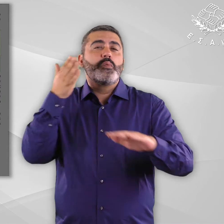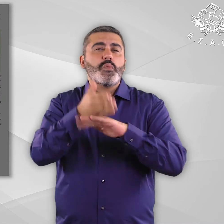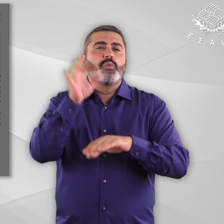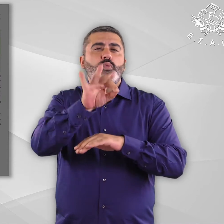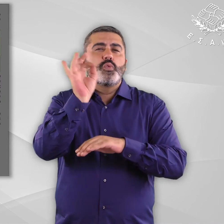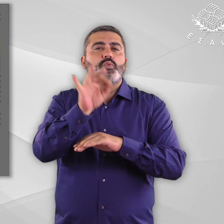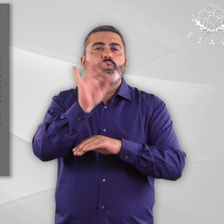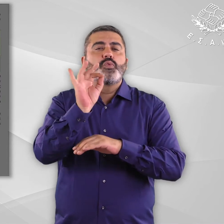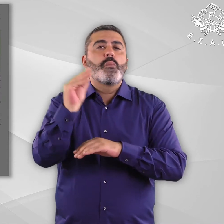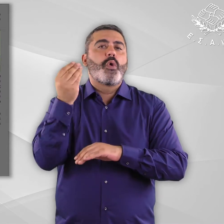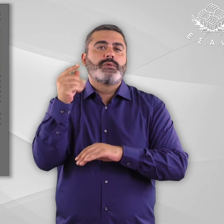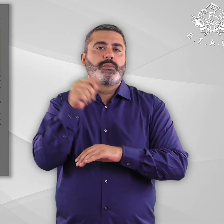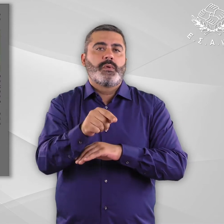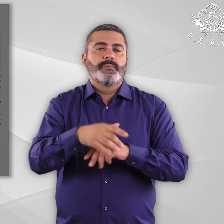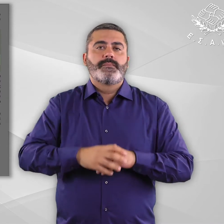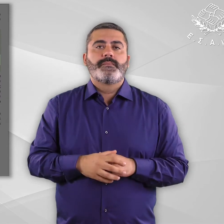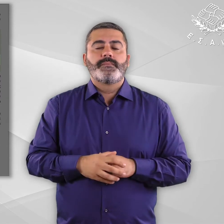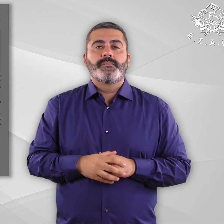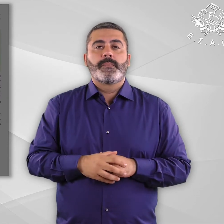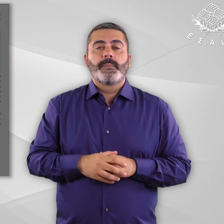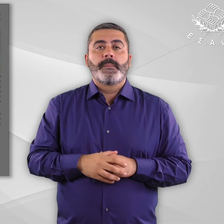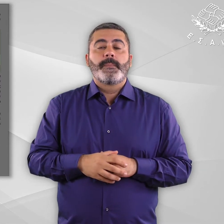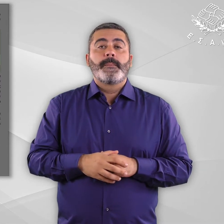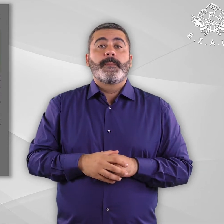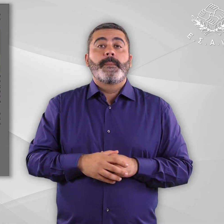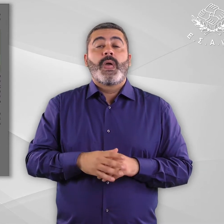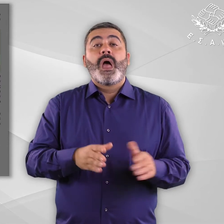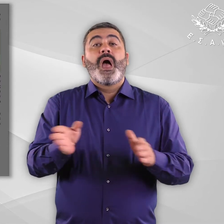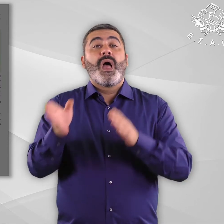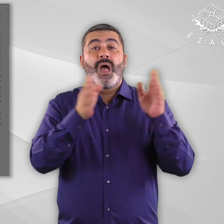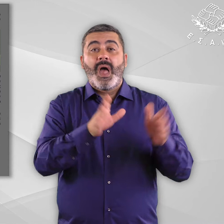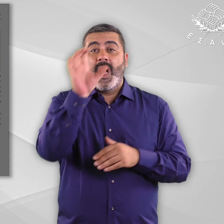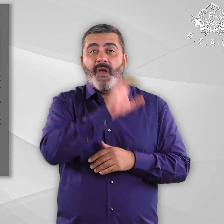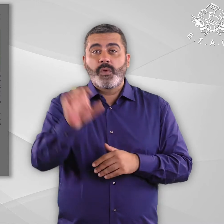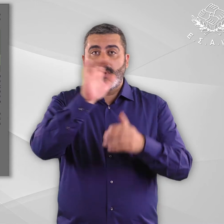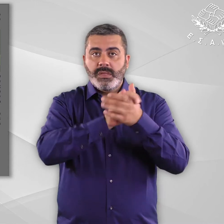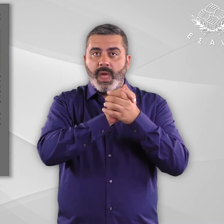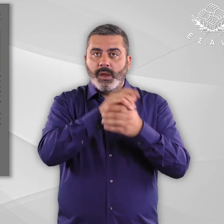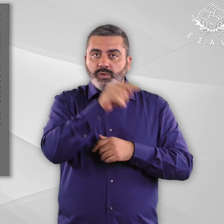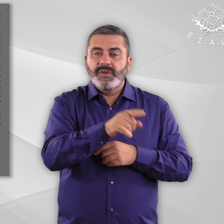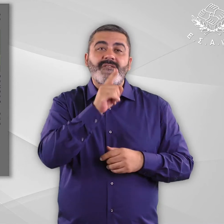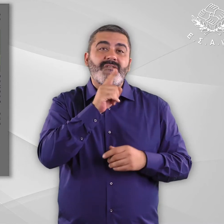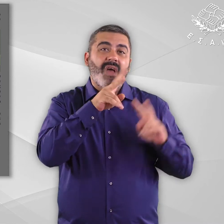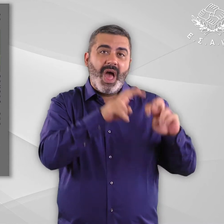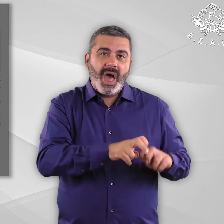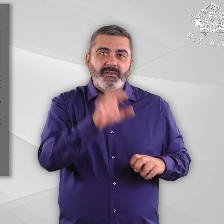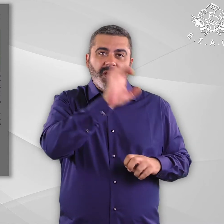συχνότητα συμμετοχής. Αλλά και σε επίπεδο έψιλον έψιλον, σύμφωνα με το ίδιο ευρωβαρόμετρο έχει μειωθεί ο αριθμός των